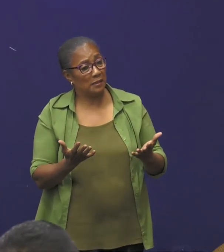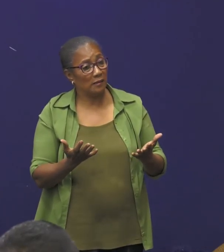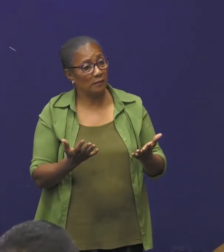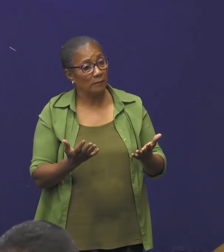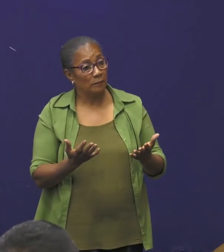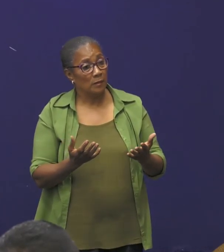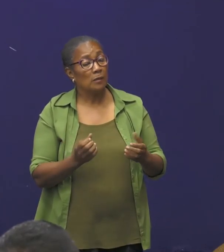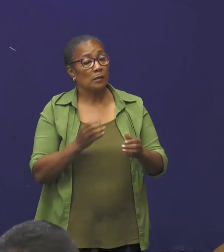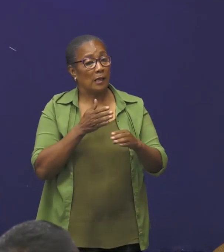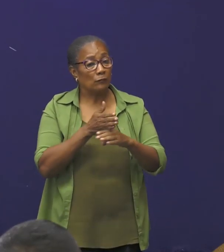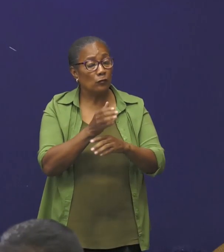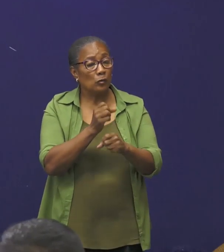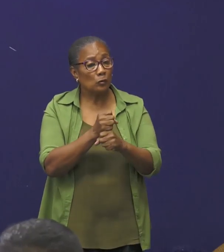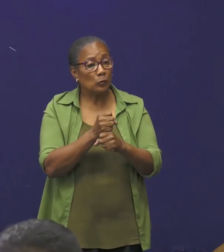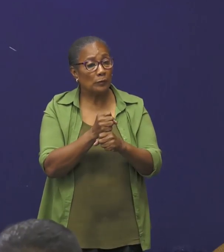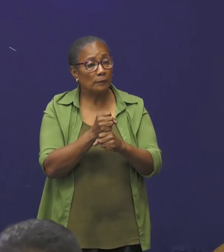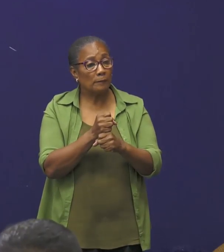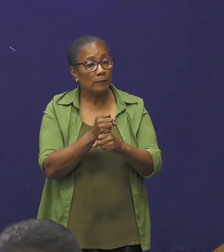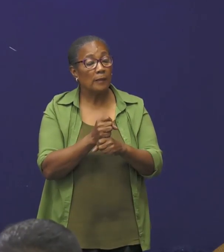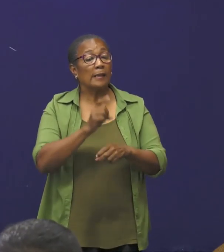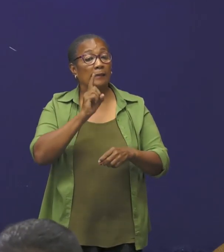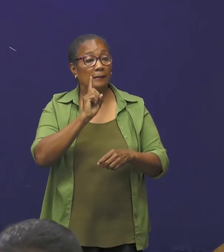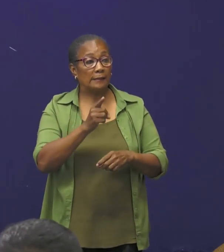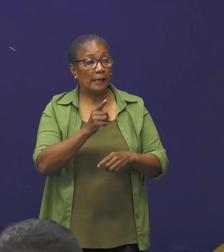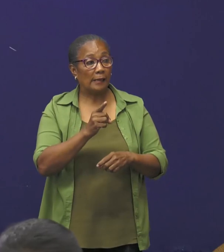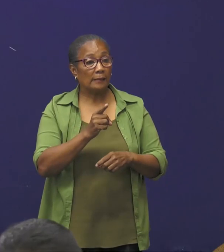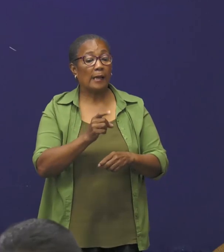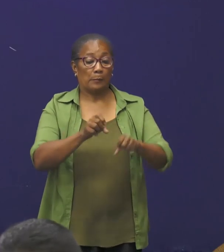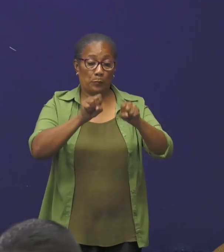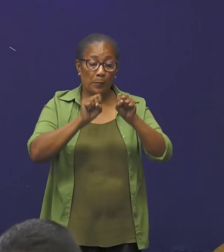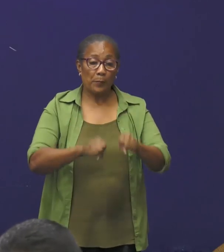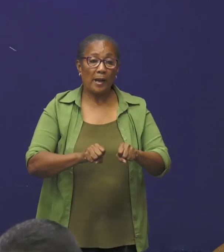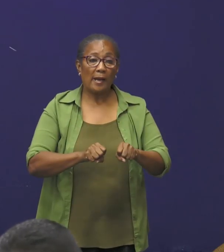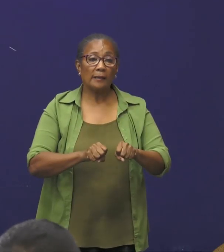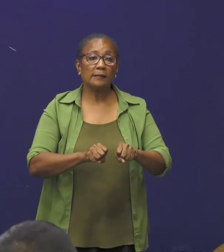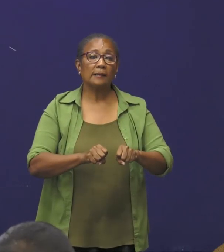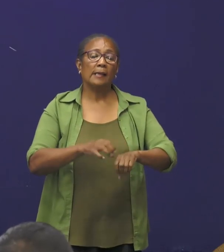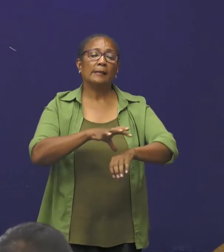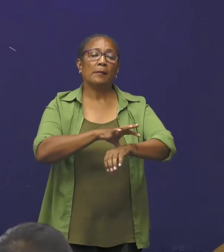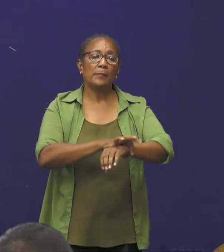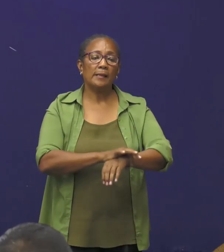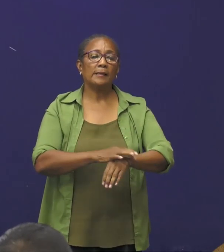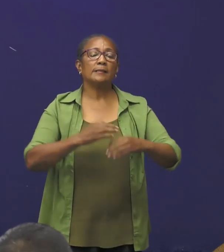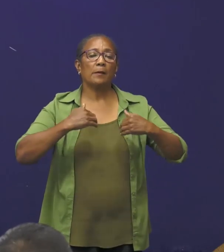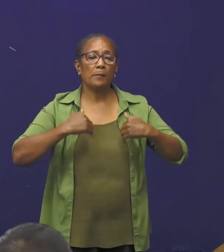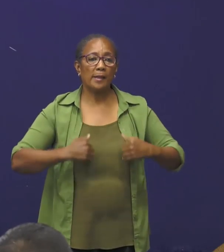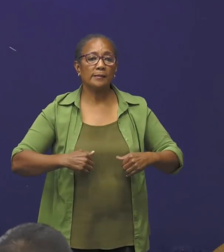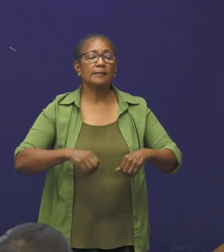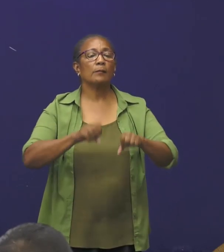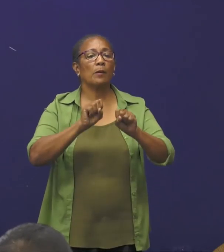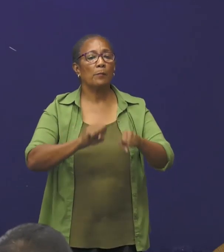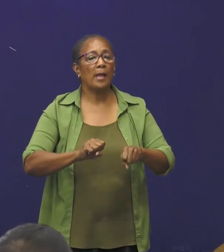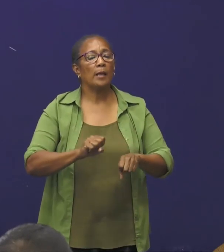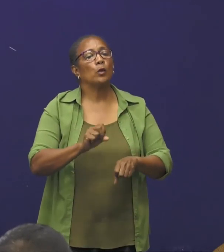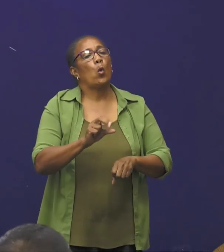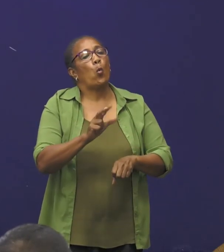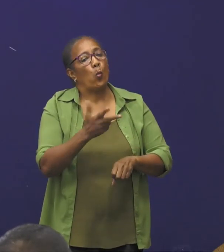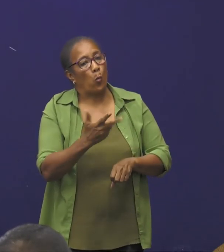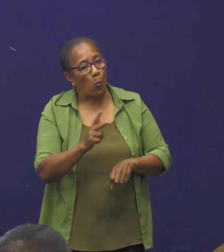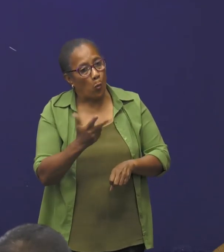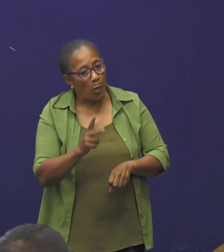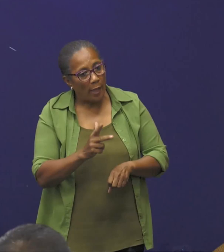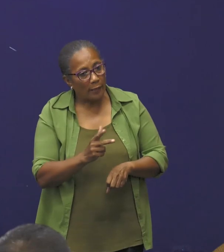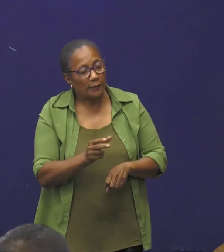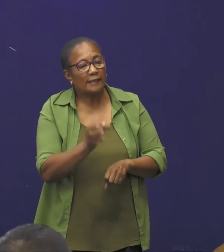zich zullen voordoen, dat gaat bepalen, de medische mensen gaan bepalen, wat voor type quarantaine, je zal